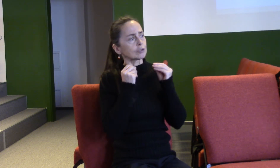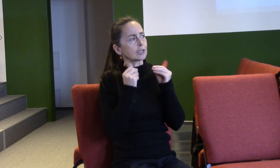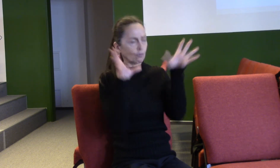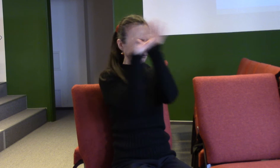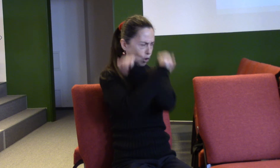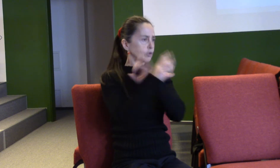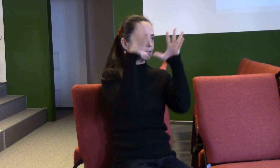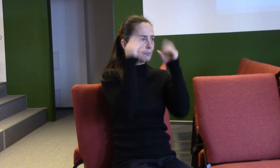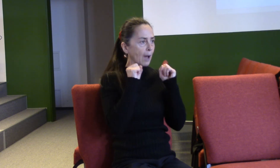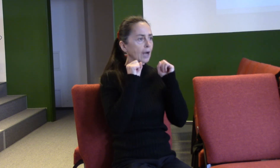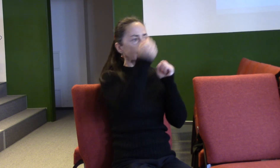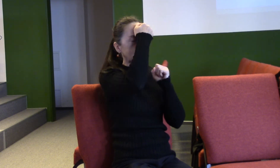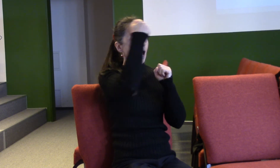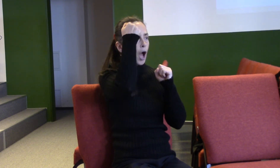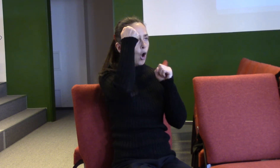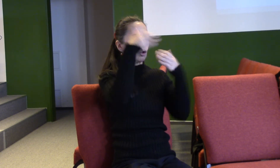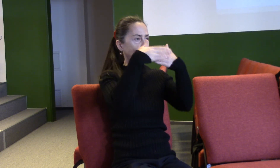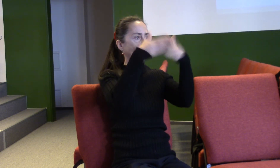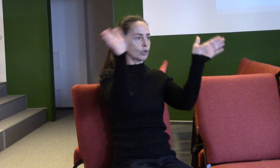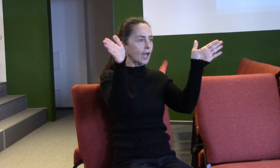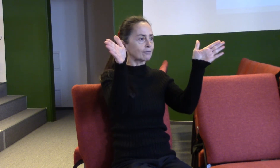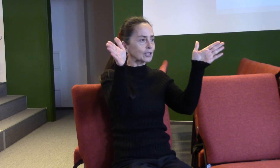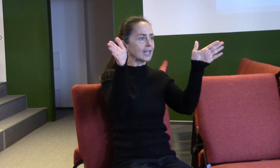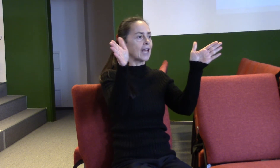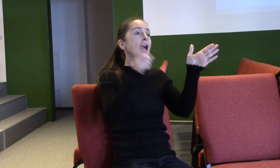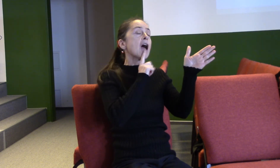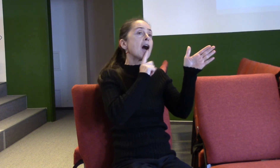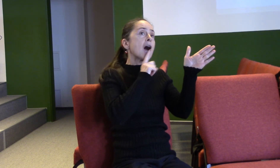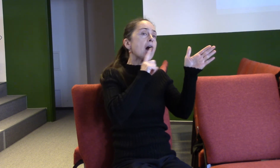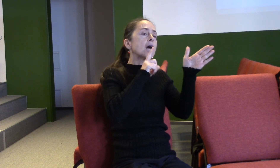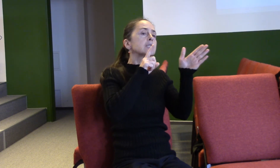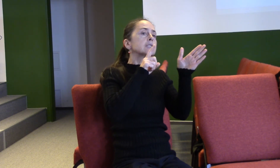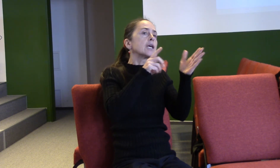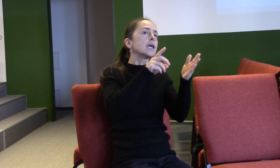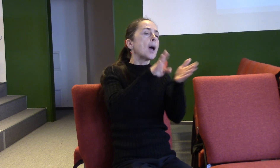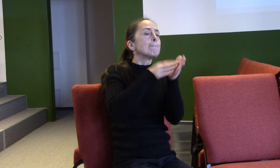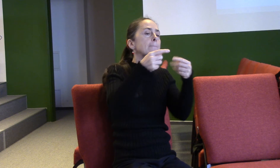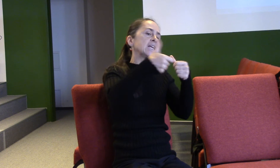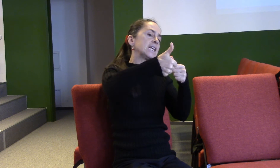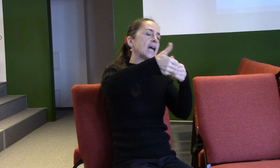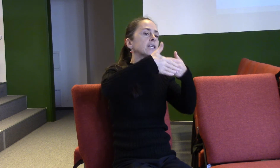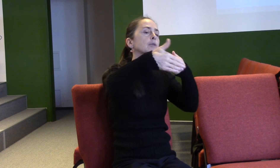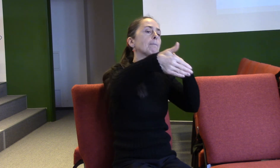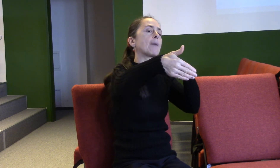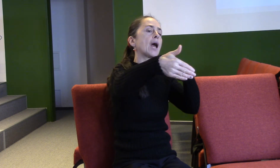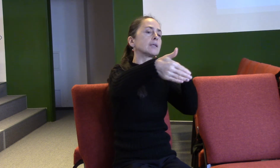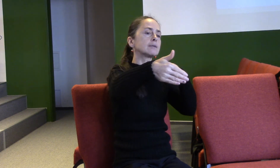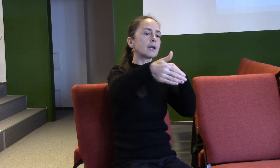otevřené v letě okno. Bylo tak metr a půl nad zemí a bylo tam také malé okýnečko v